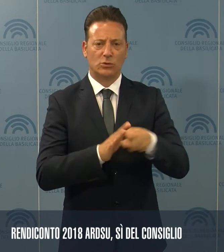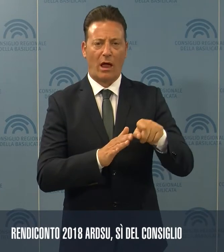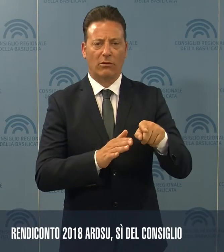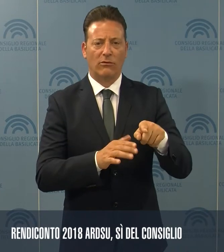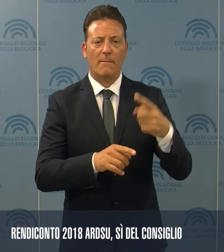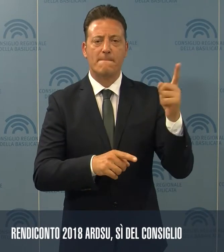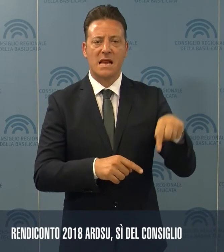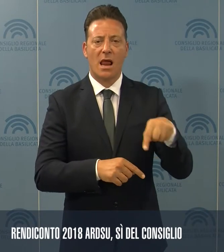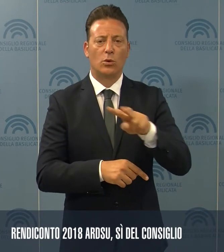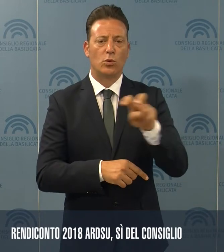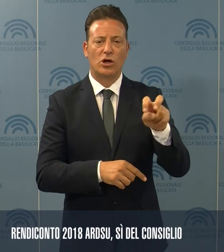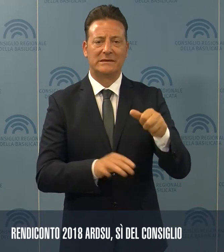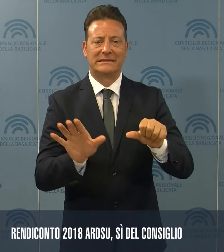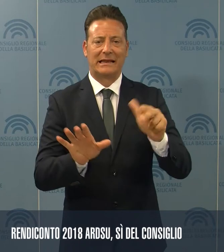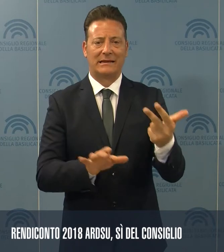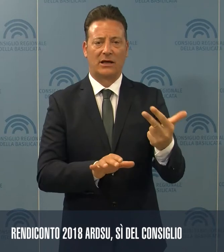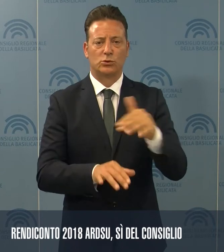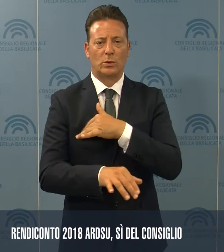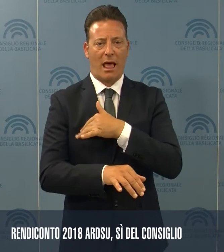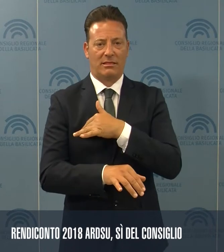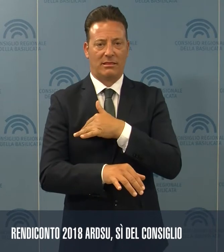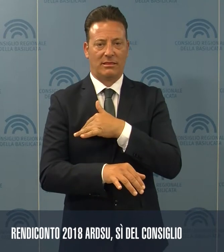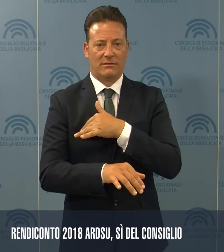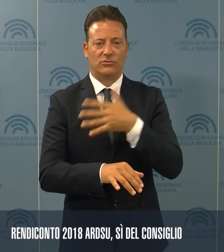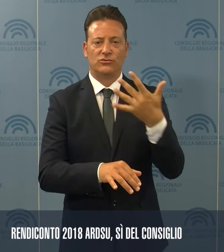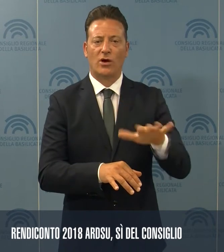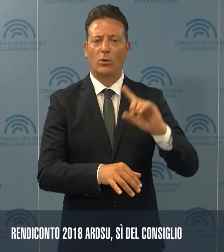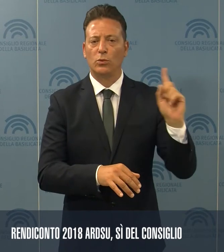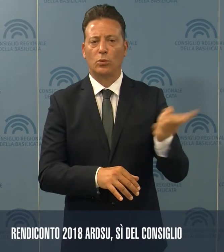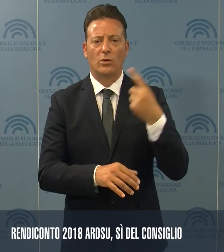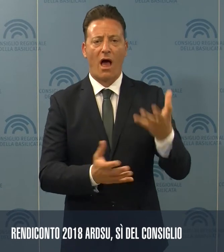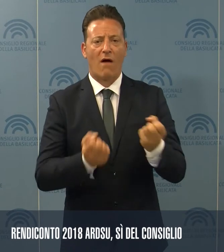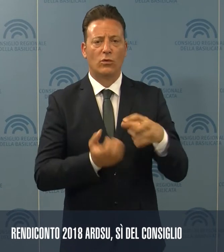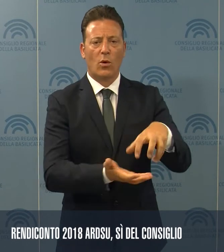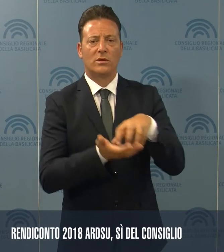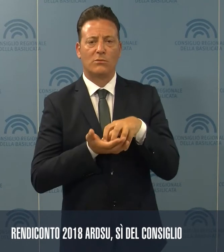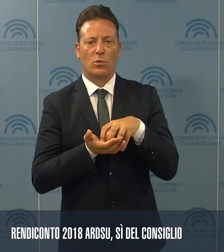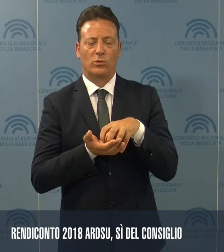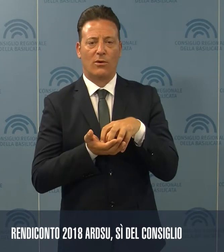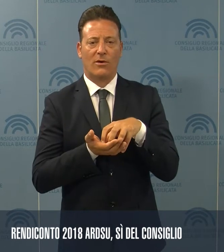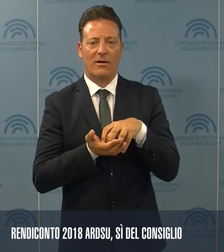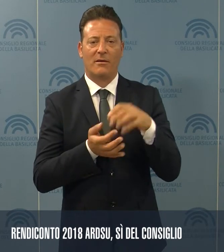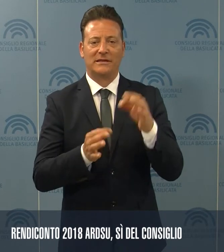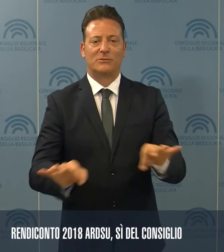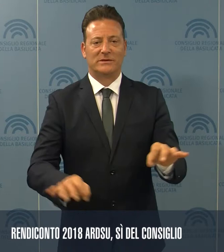ai 1.263 studenti che hanno tutti beneficiato delle risorse a disposizione.